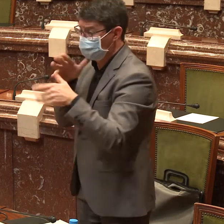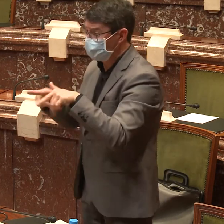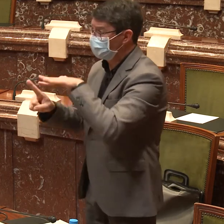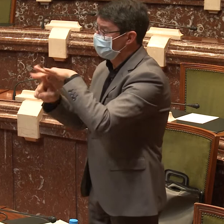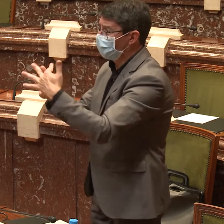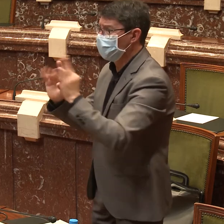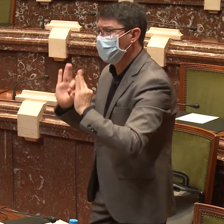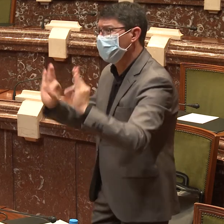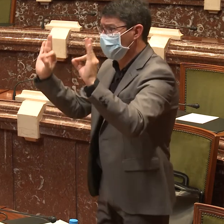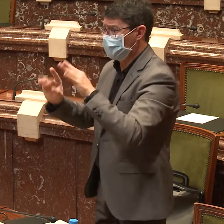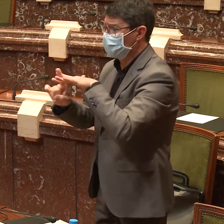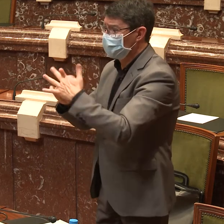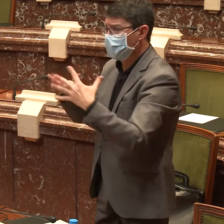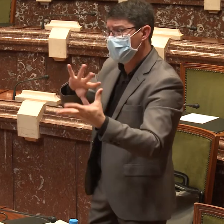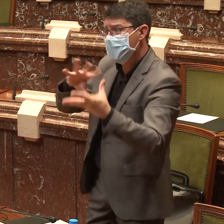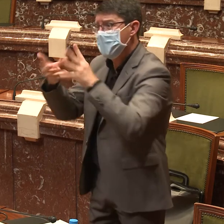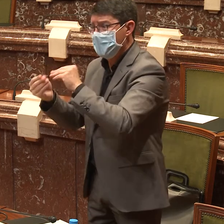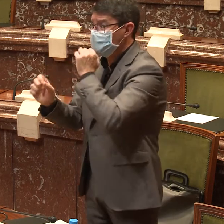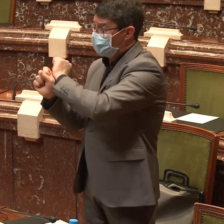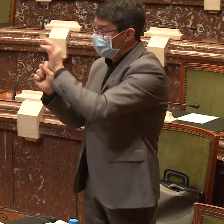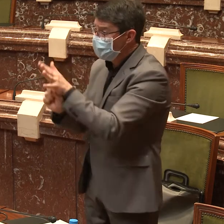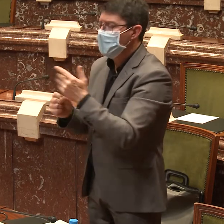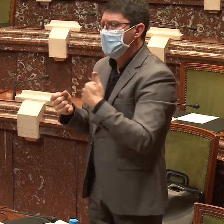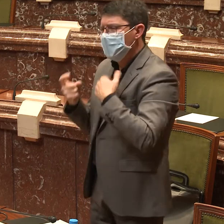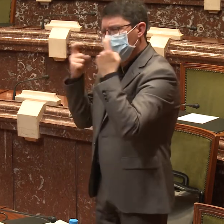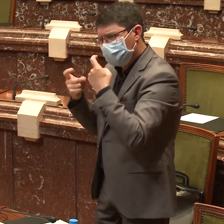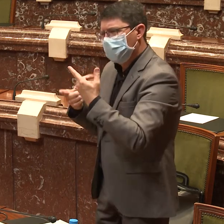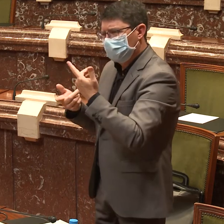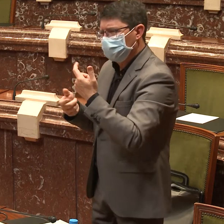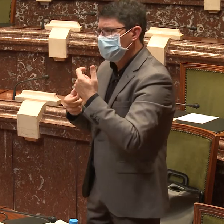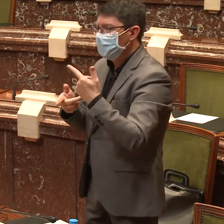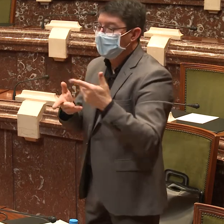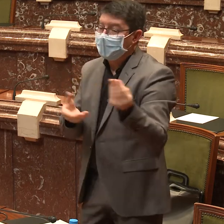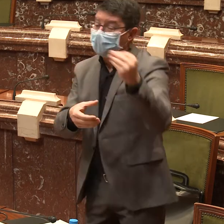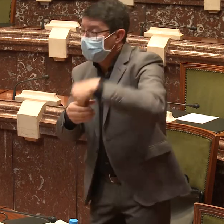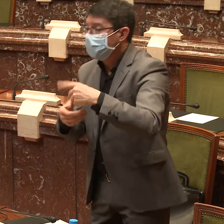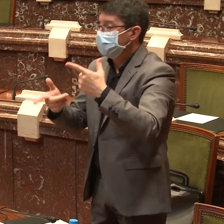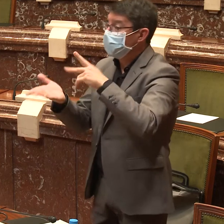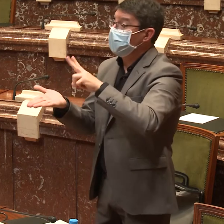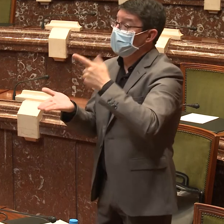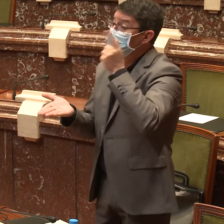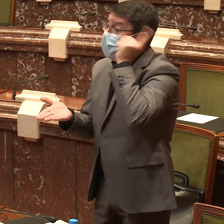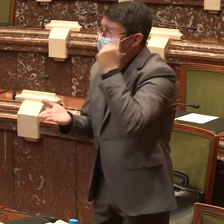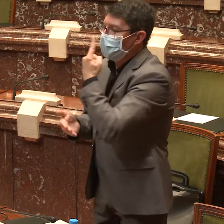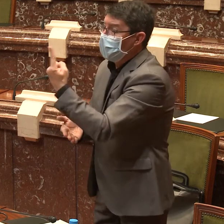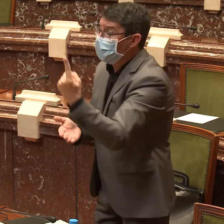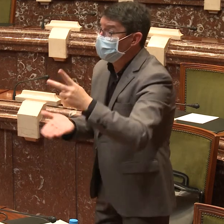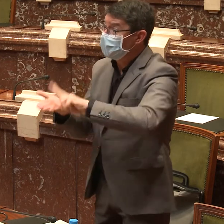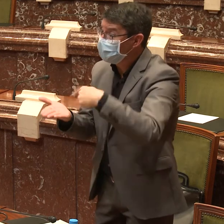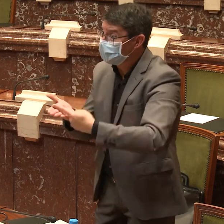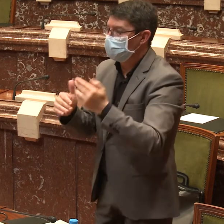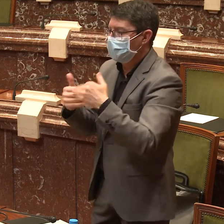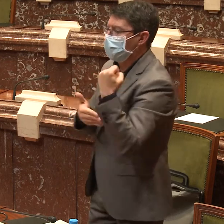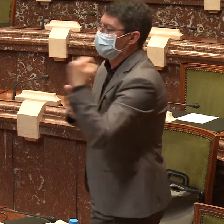que se ponen en contacto con la federación y nosotros ya con esta situación especial que estamos teniendo un doble